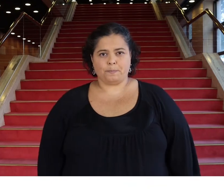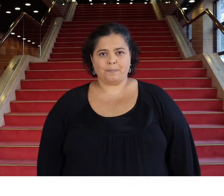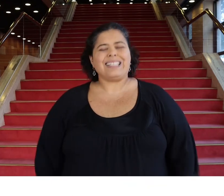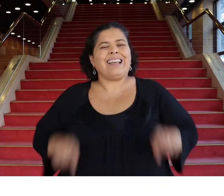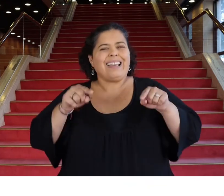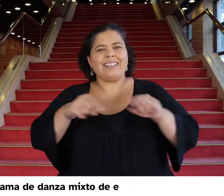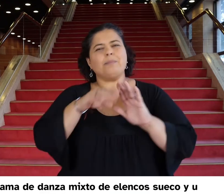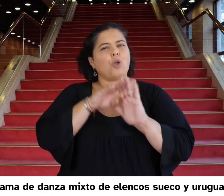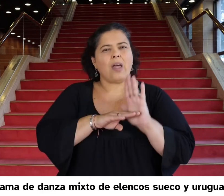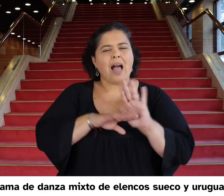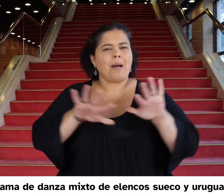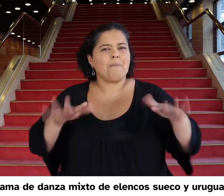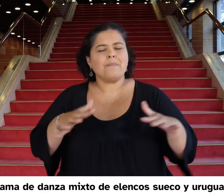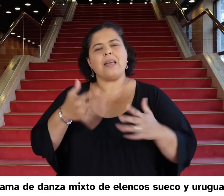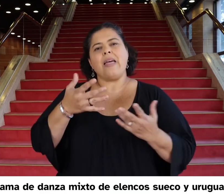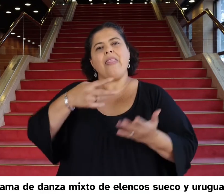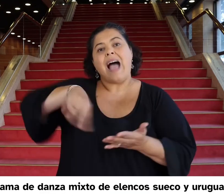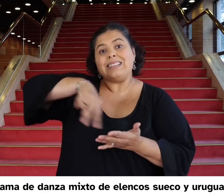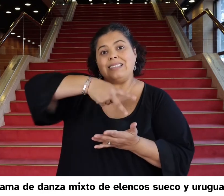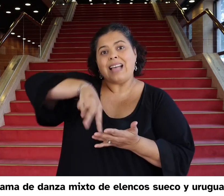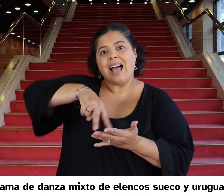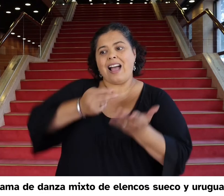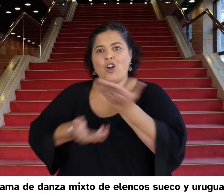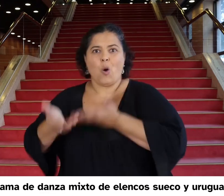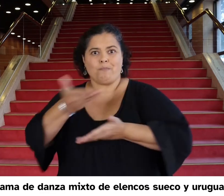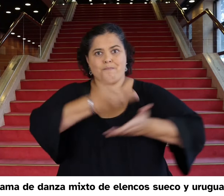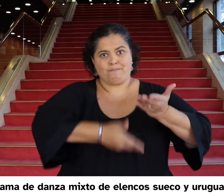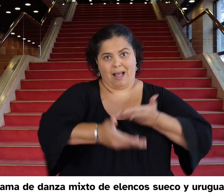Programa de danza compartido por elenco sueco y uruguayo.